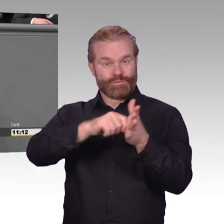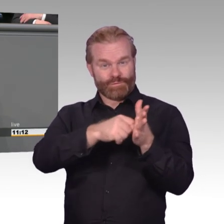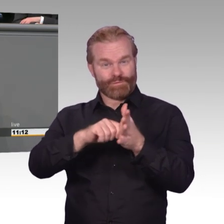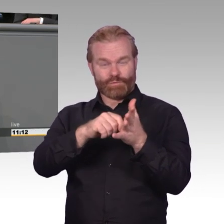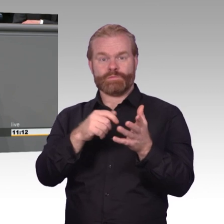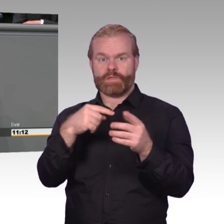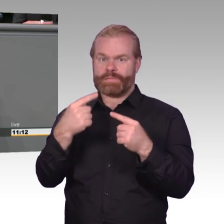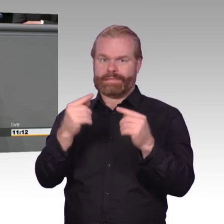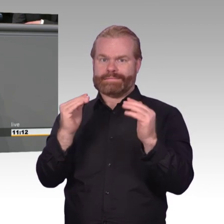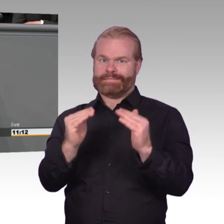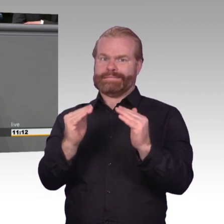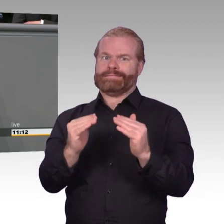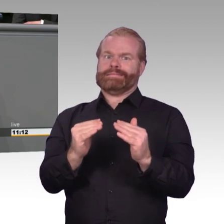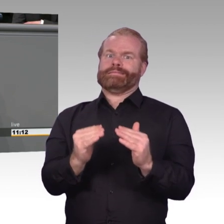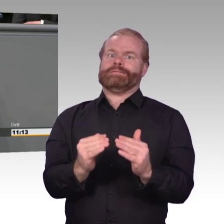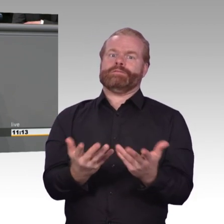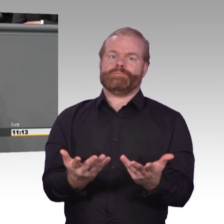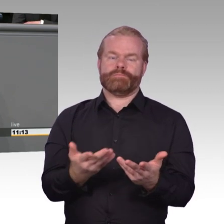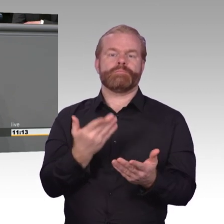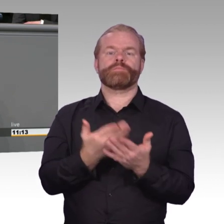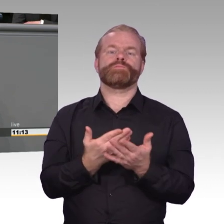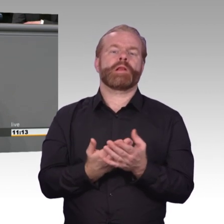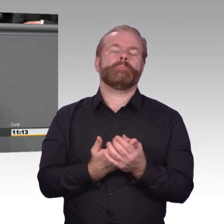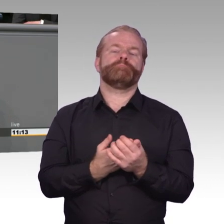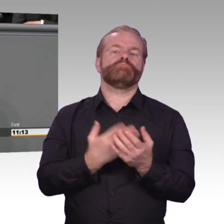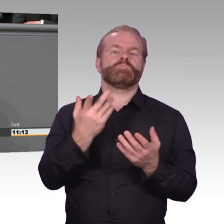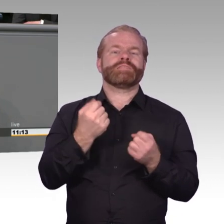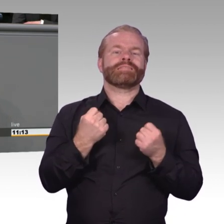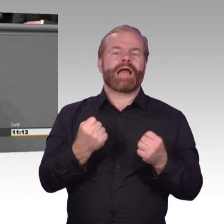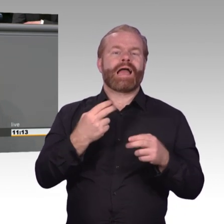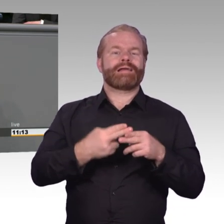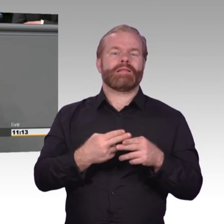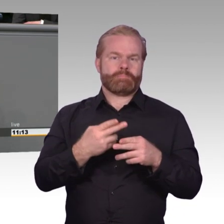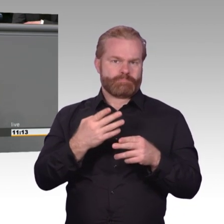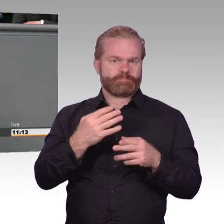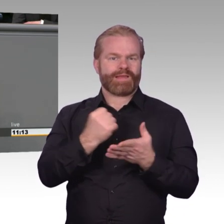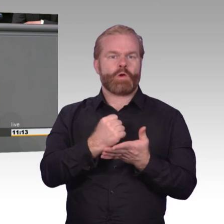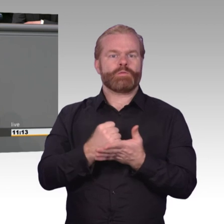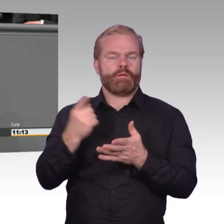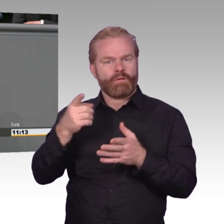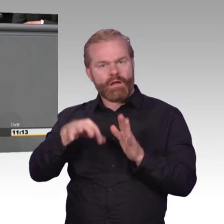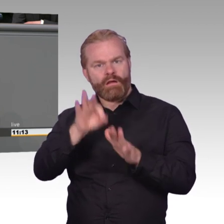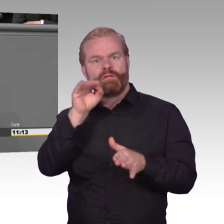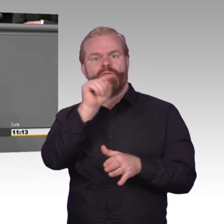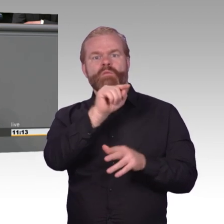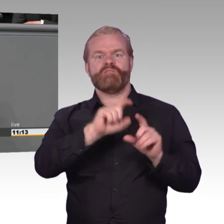weiter an die betroffenen Unternehmen. Diese Sicherheitslücken können dann von allen möglichen Kriminellen